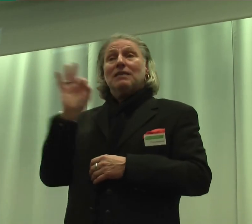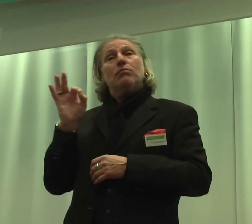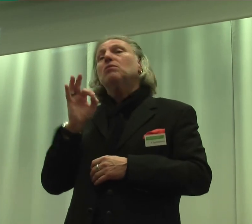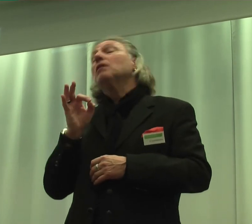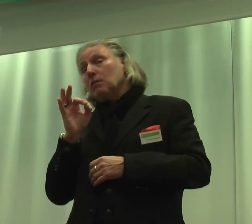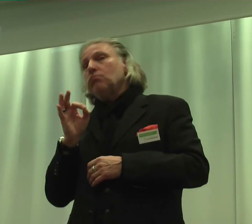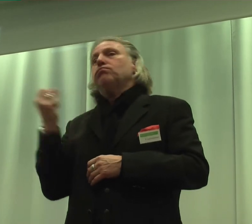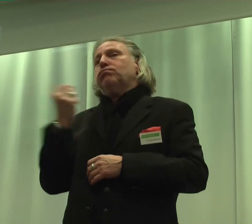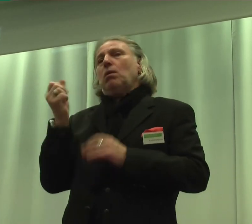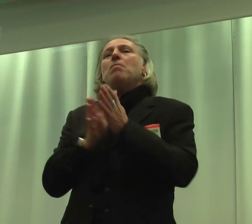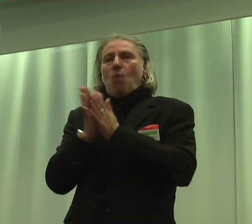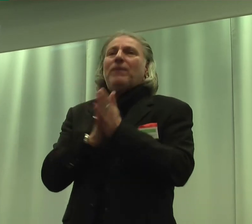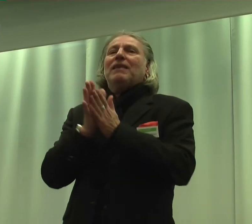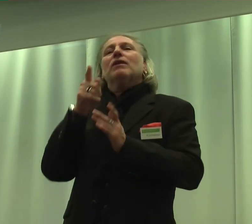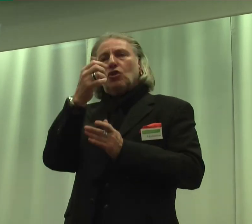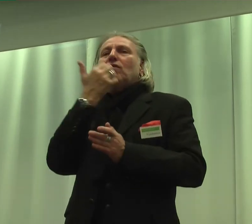motiviert, Weiterbildung zu machen.